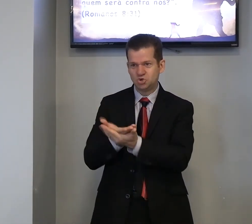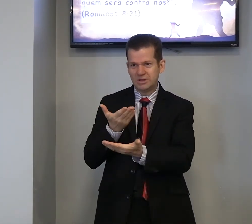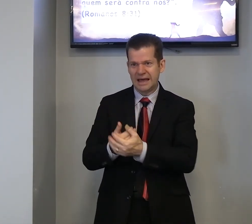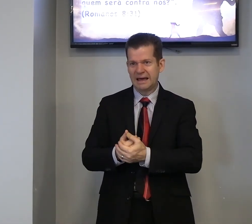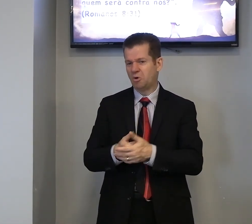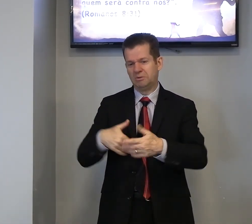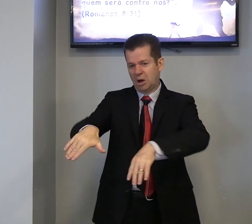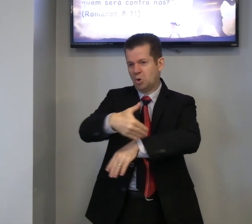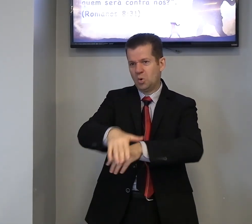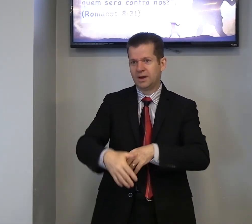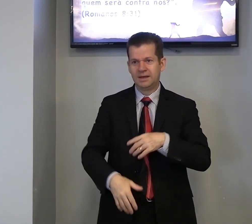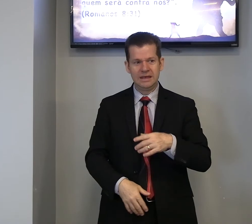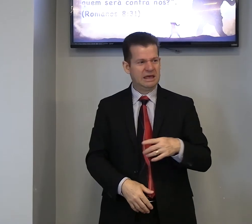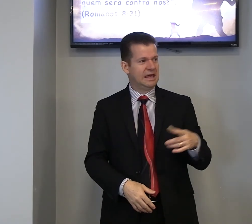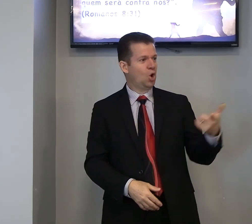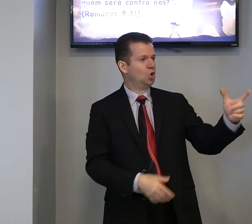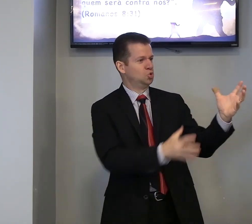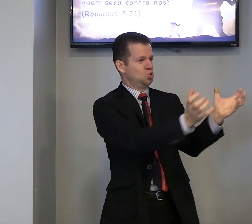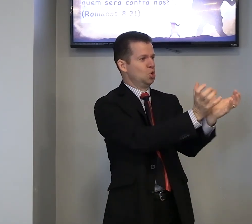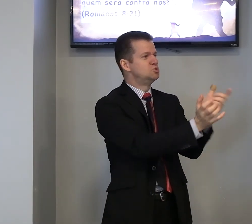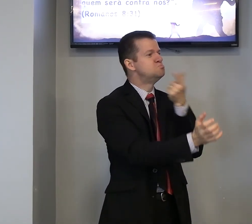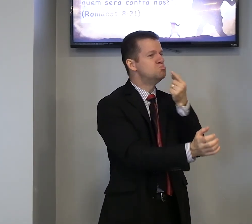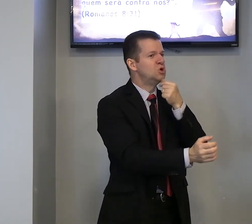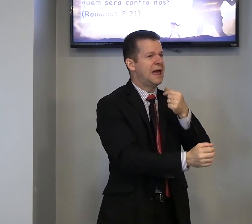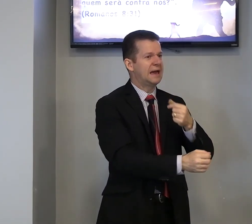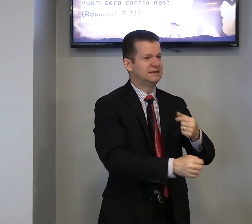estudar, ou, na rua, e, outro, um grupo, de, moleques,